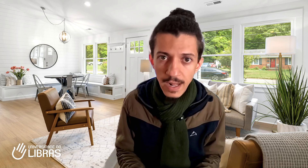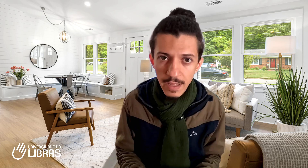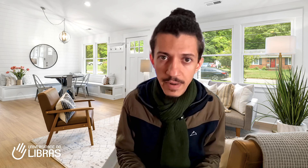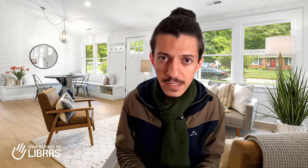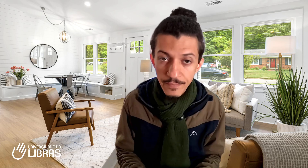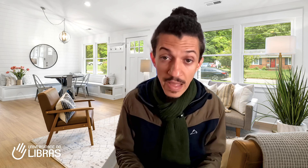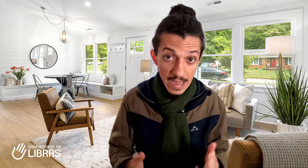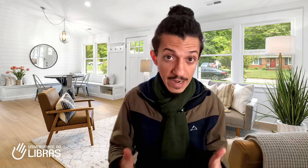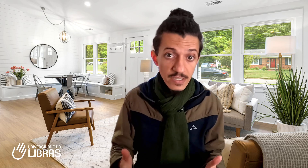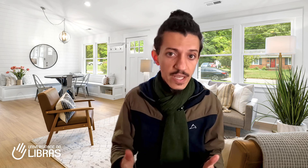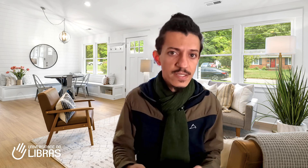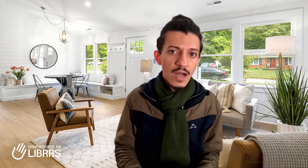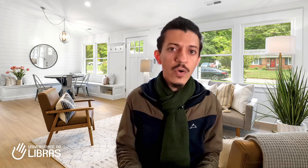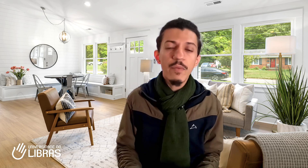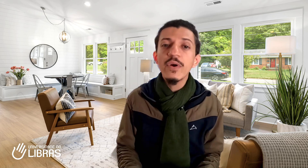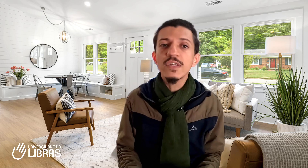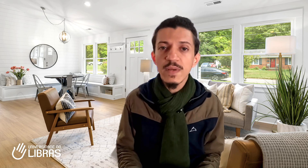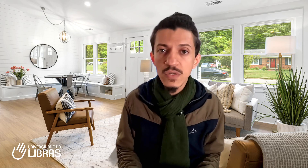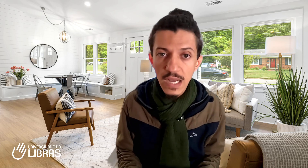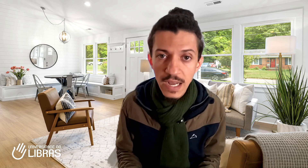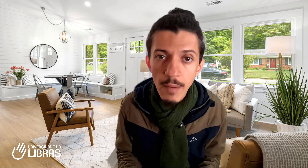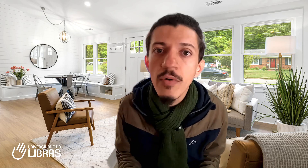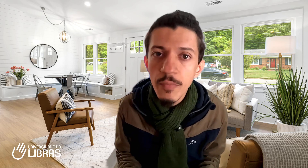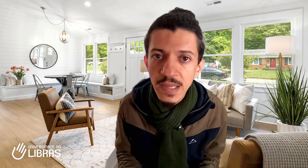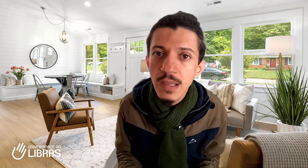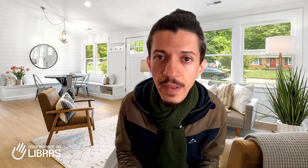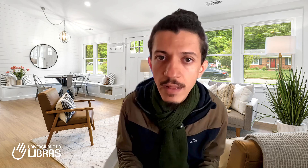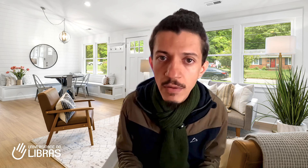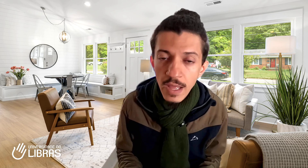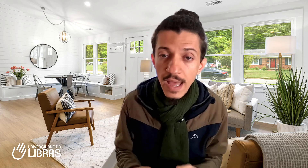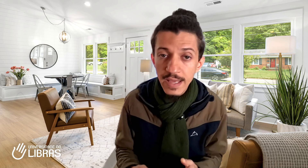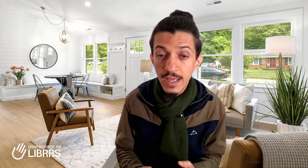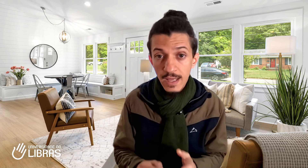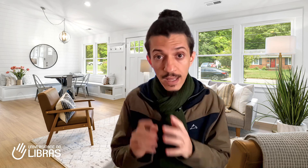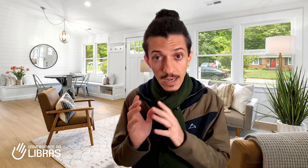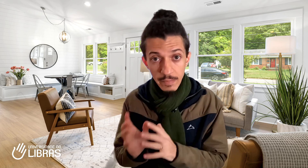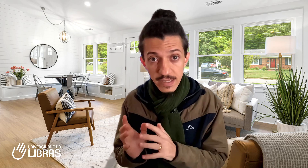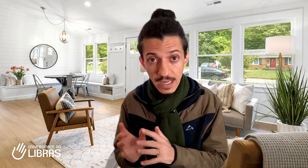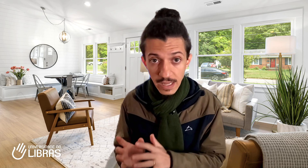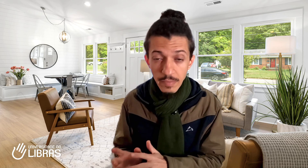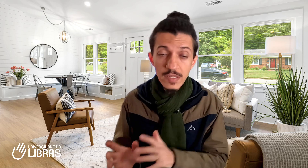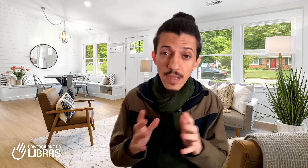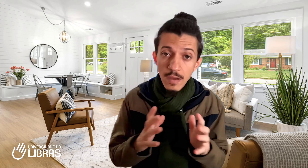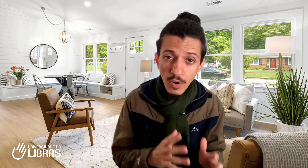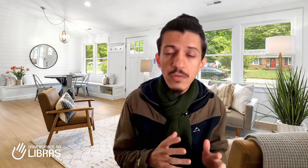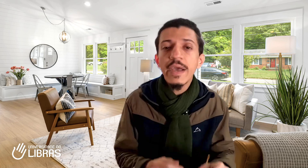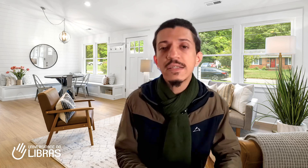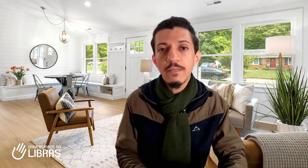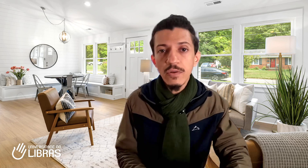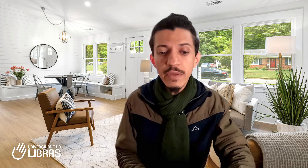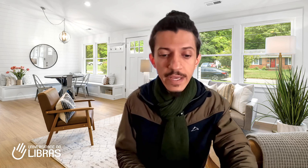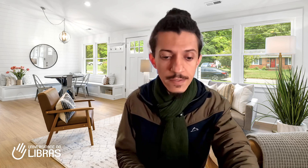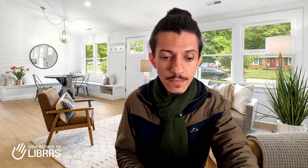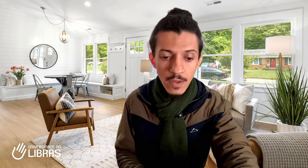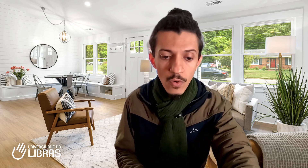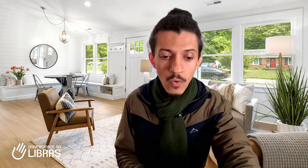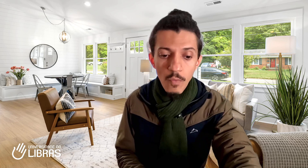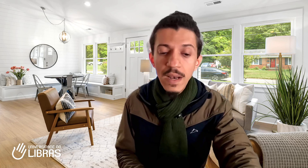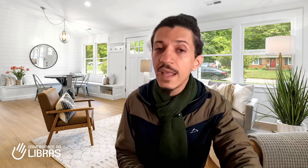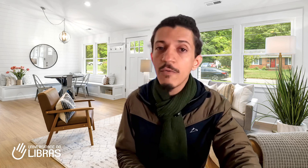Libras. A grande questão que muitas pessoas acabam não percebendo é que Libras é Libras, português é português. Uma língua